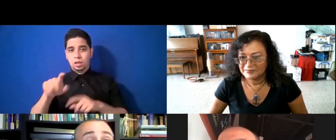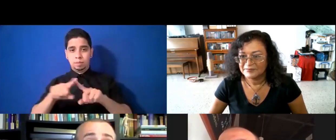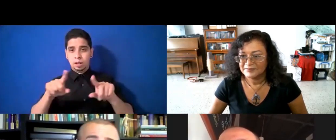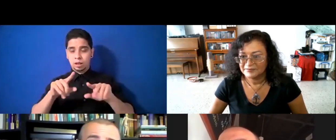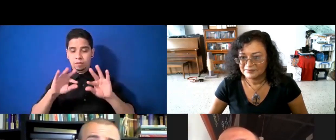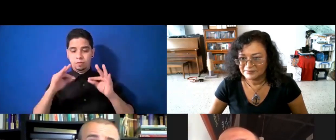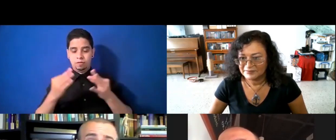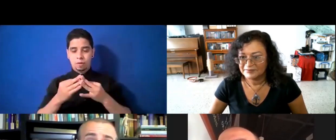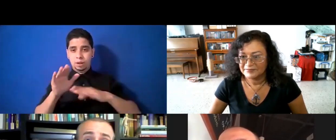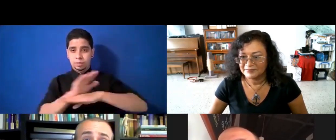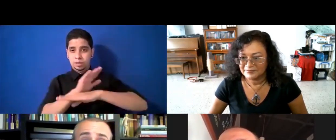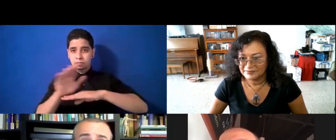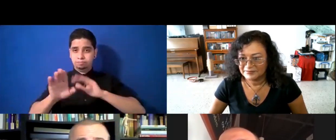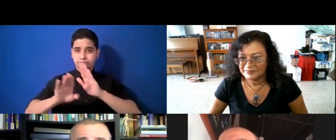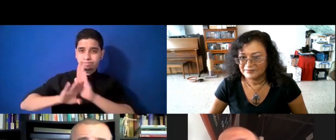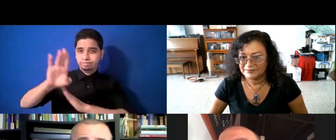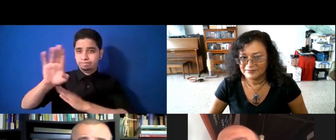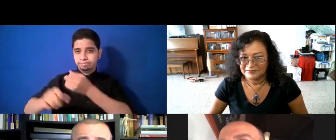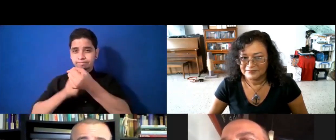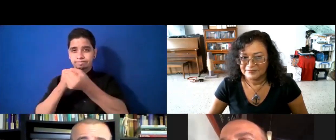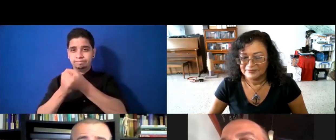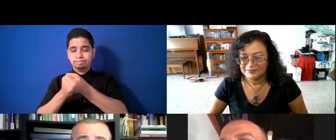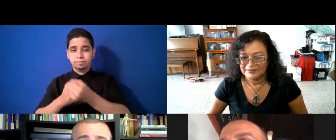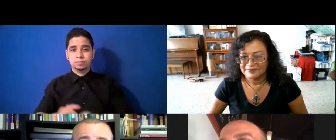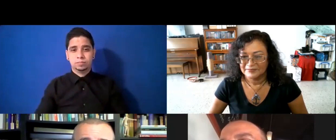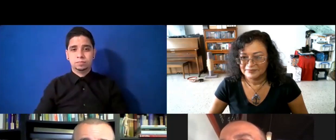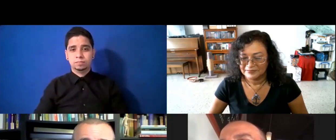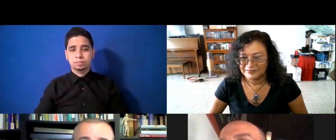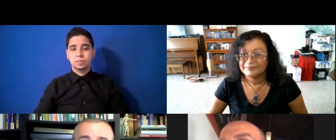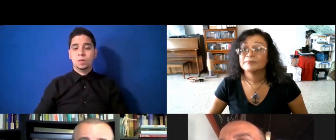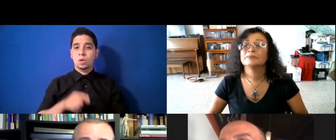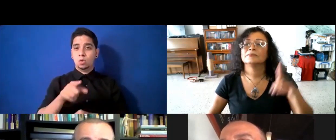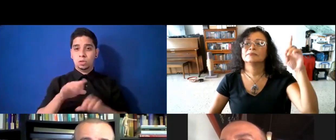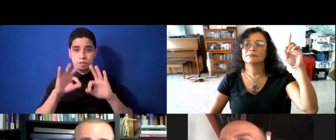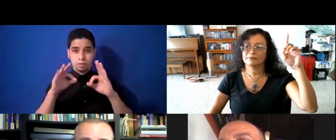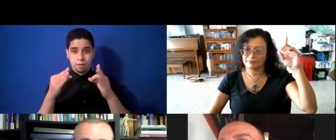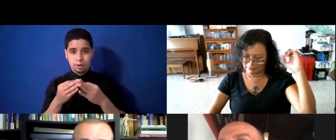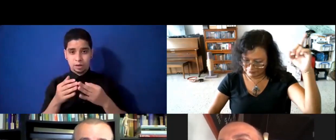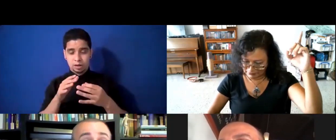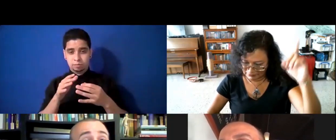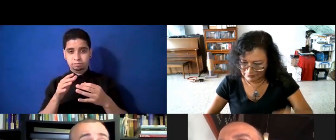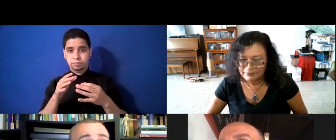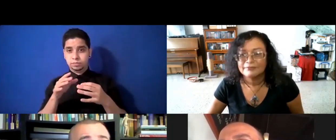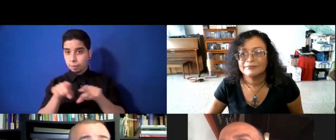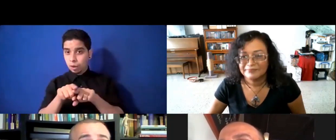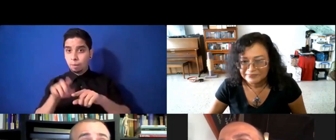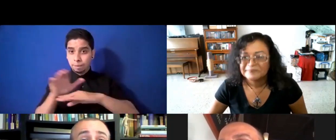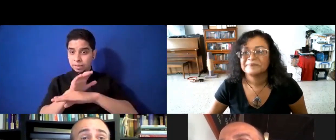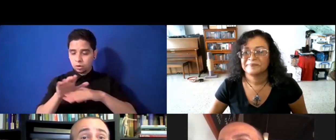apoyarlo, de igual manera, una empresa, netamente puertorriqueña, que se ha levantado, quizás,